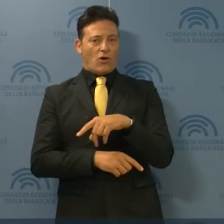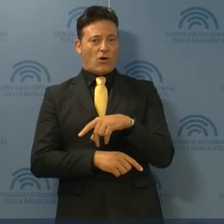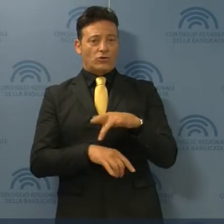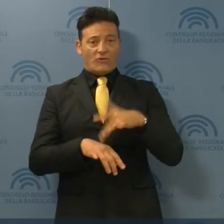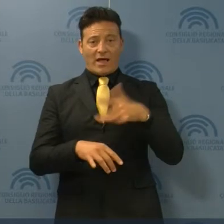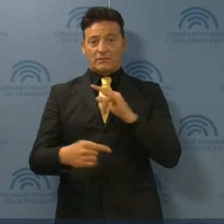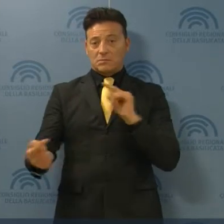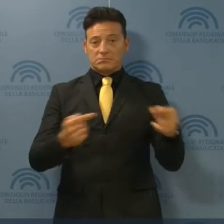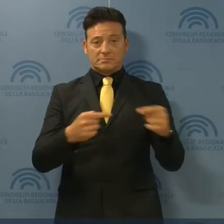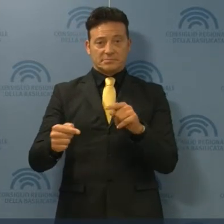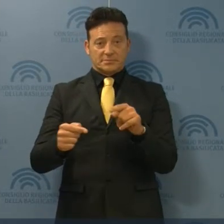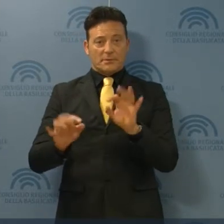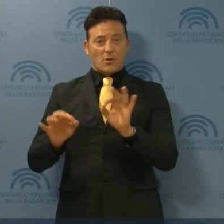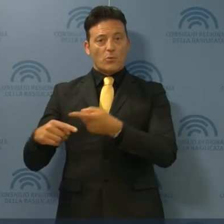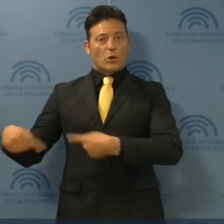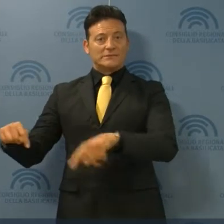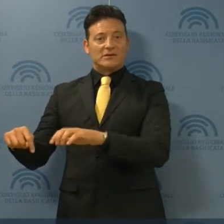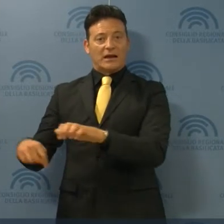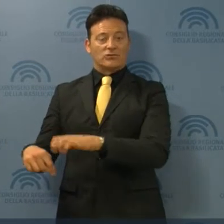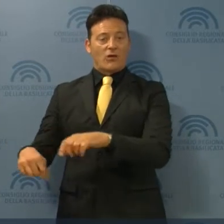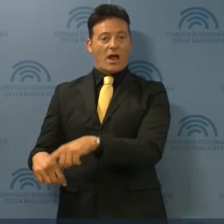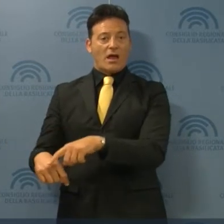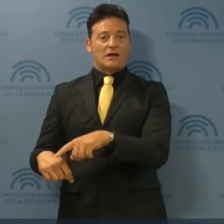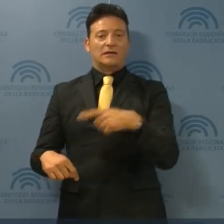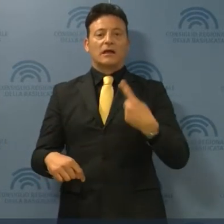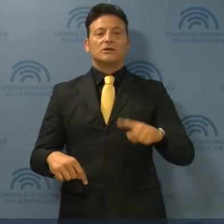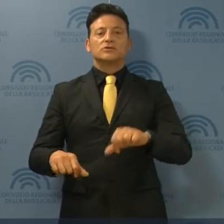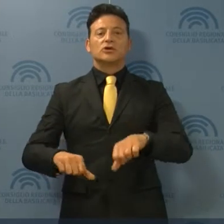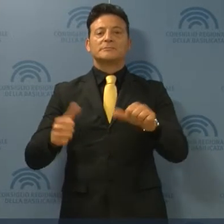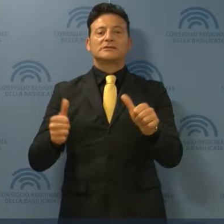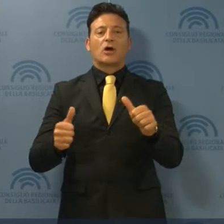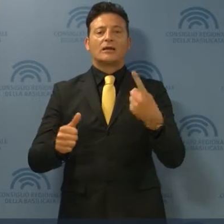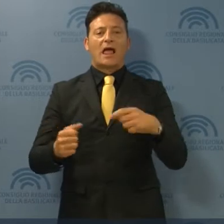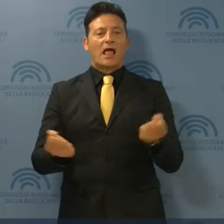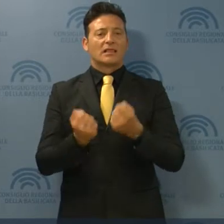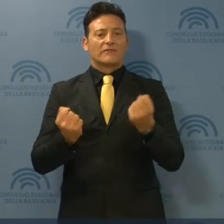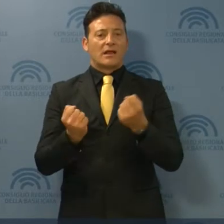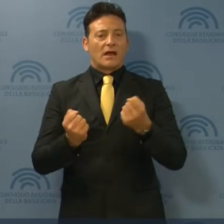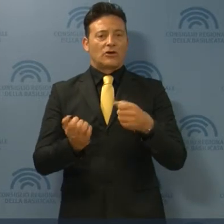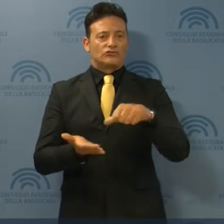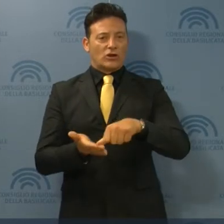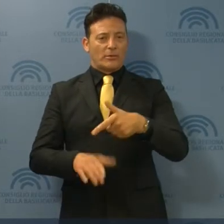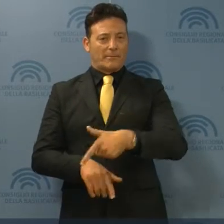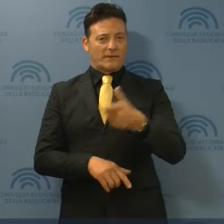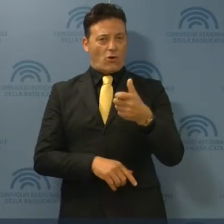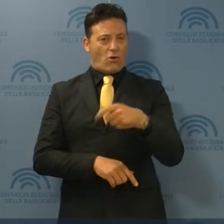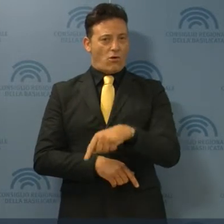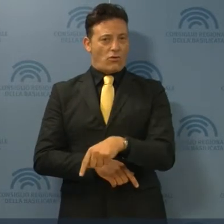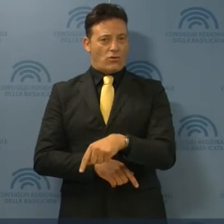il dibattito svoltosi in consiglio sulla sospensione delle attività del centro oli.